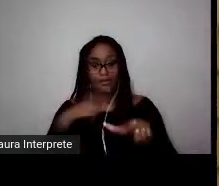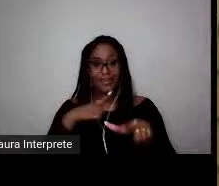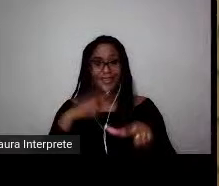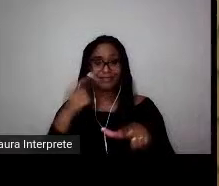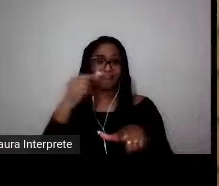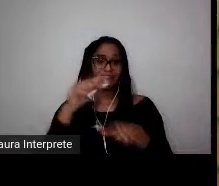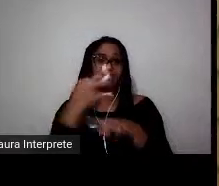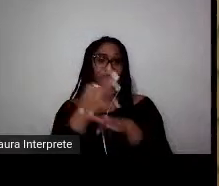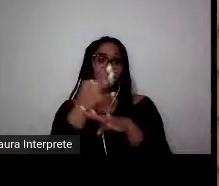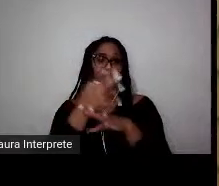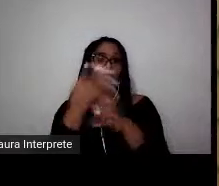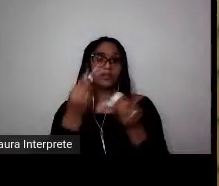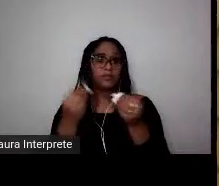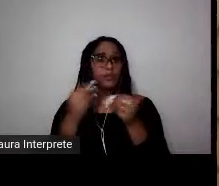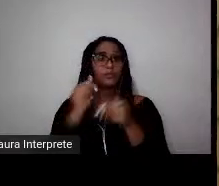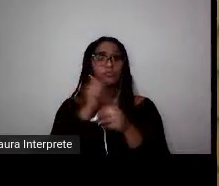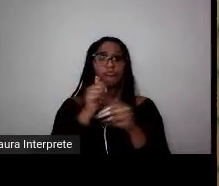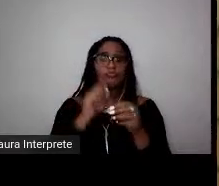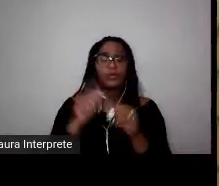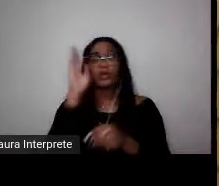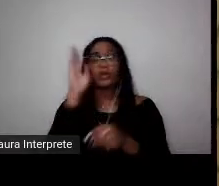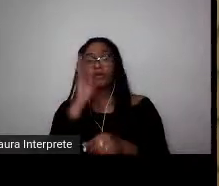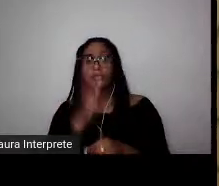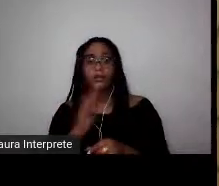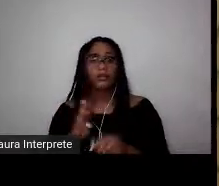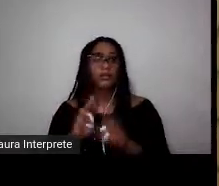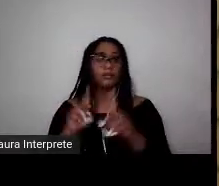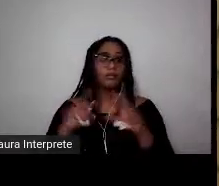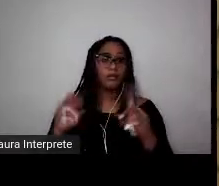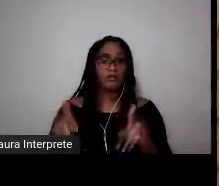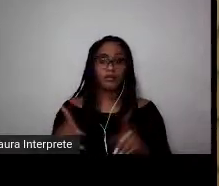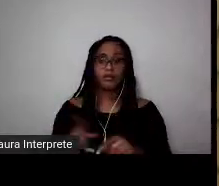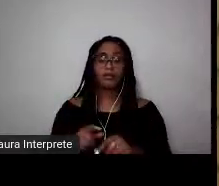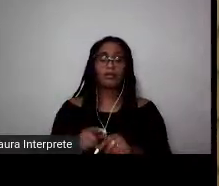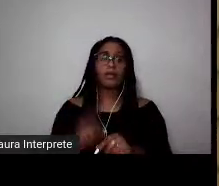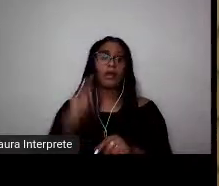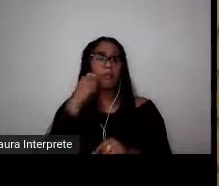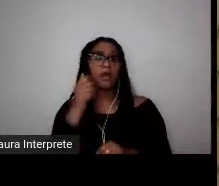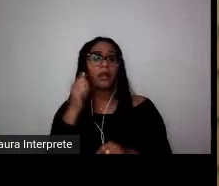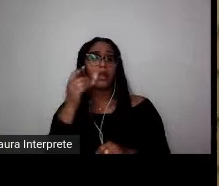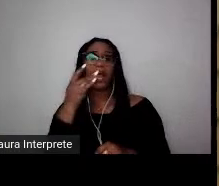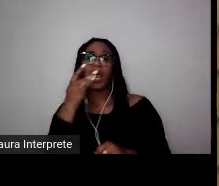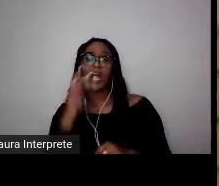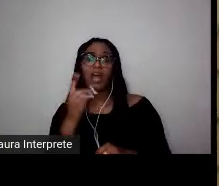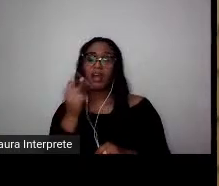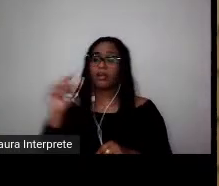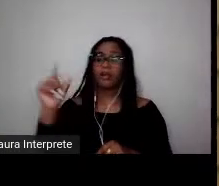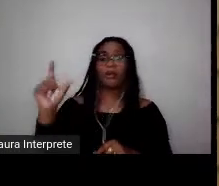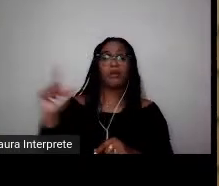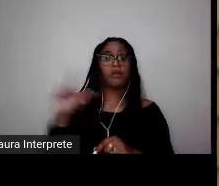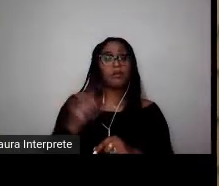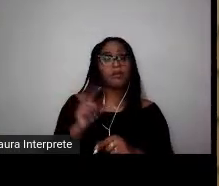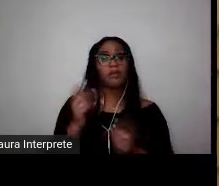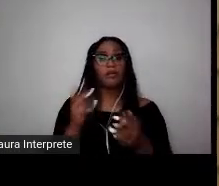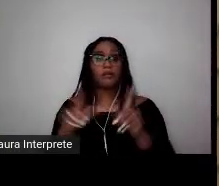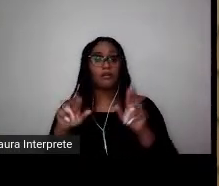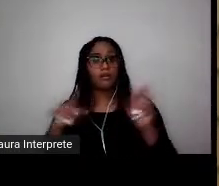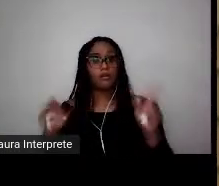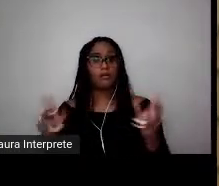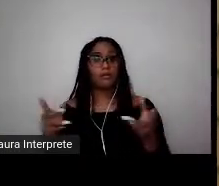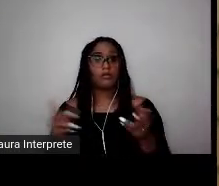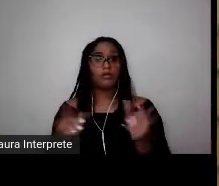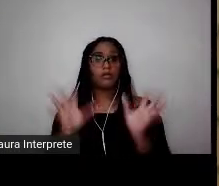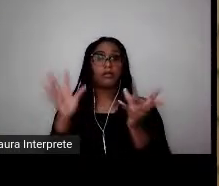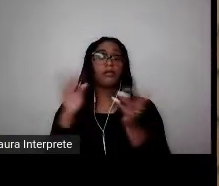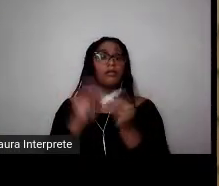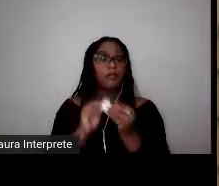brasileiras, em suas multiplicidades de classe, raça e sexualidade, alocadas e confinadas. Enfim, para concluir,